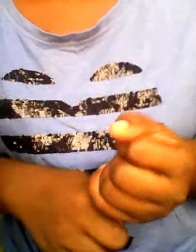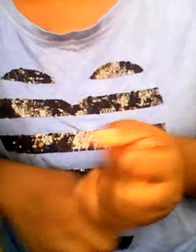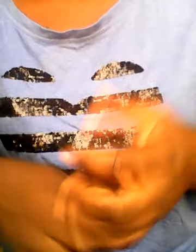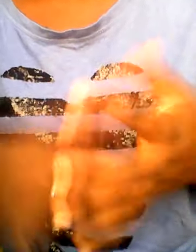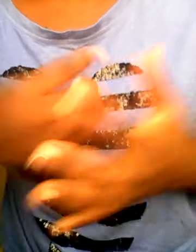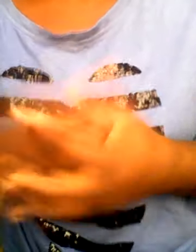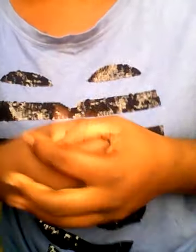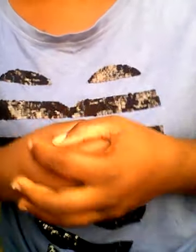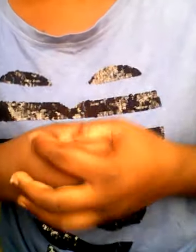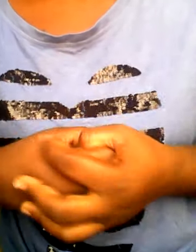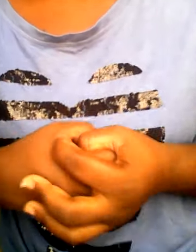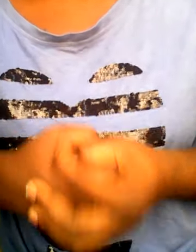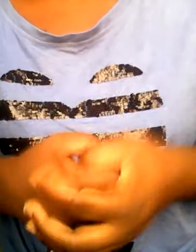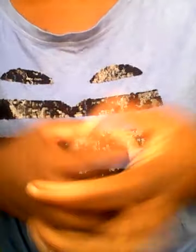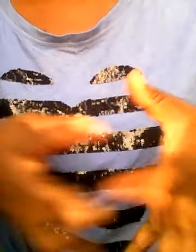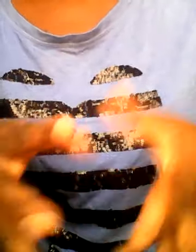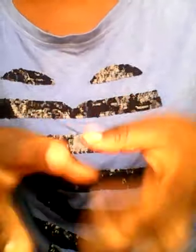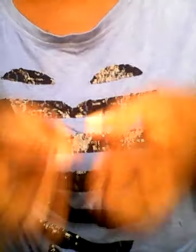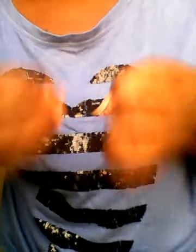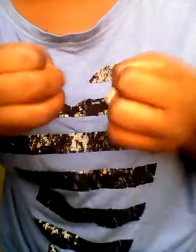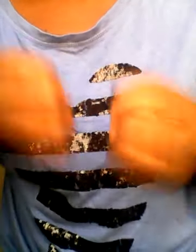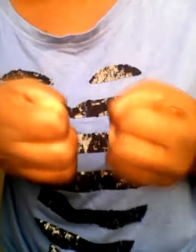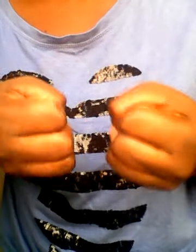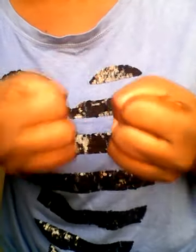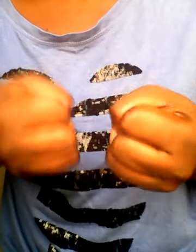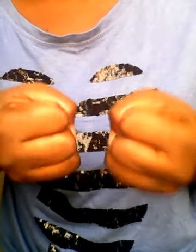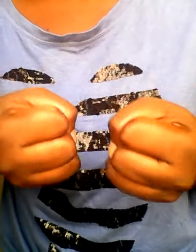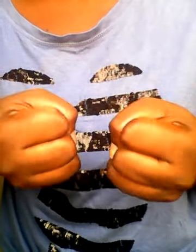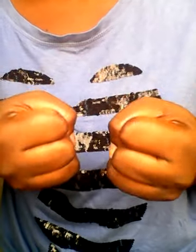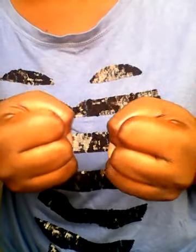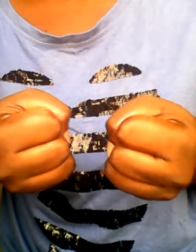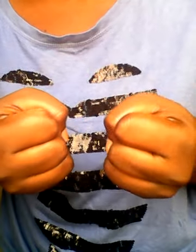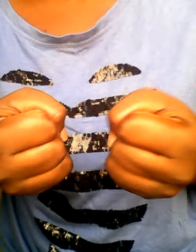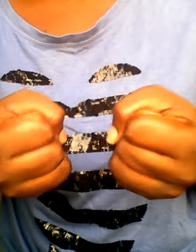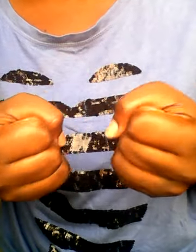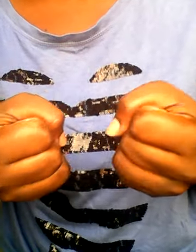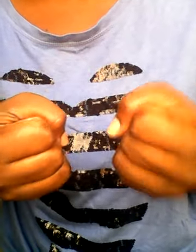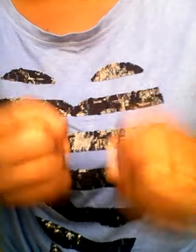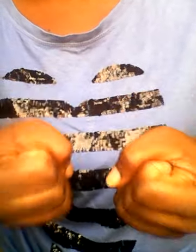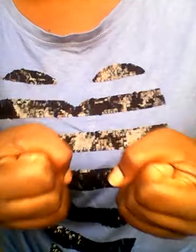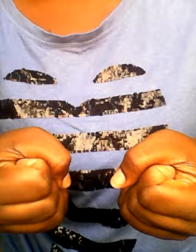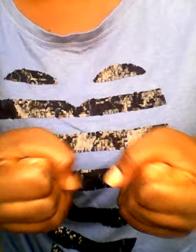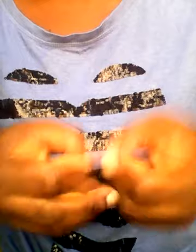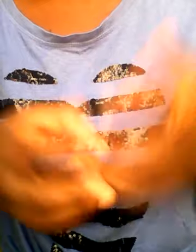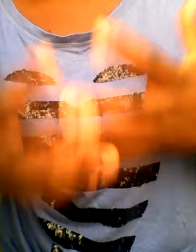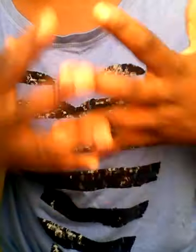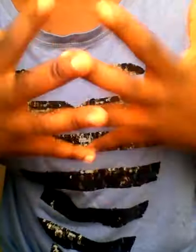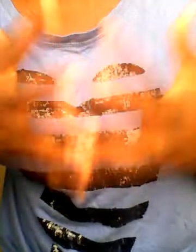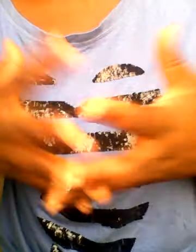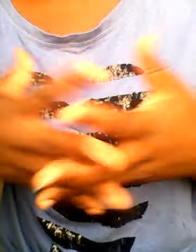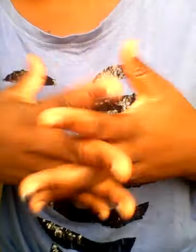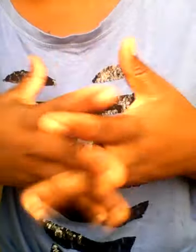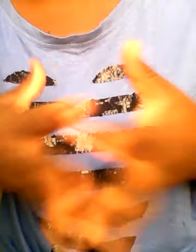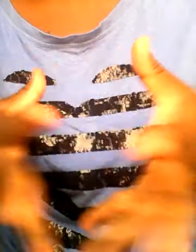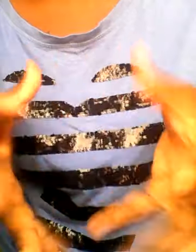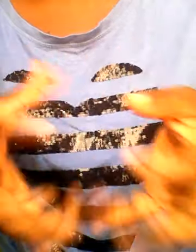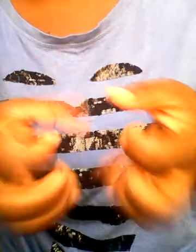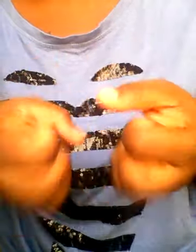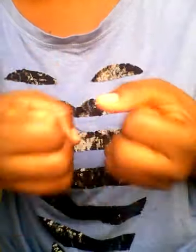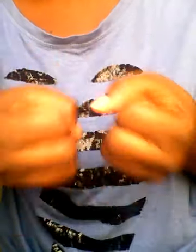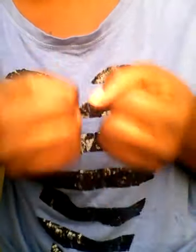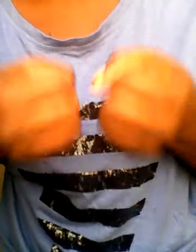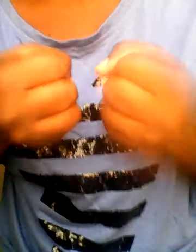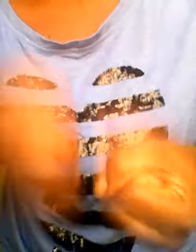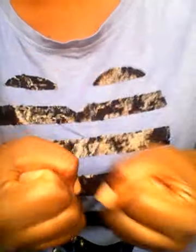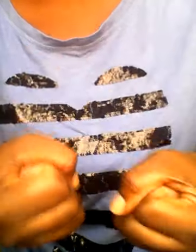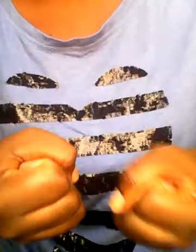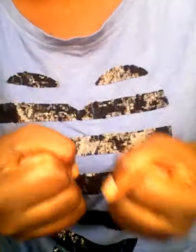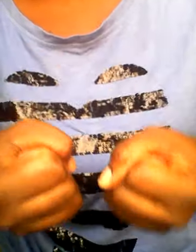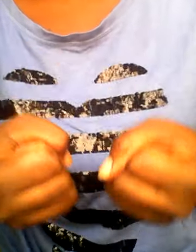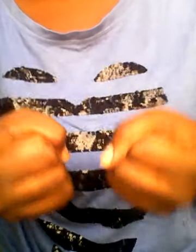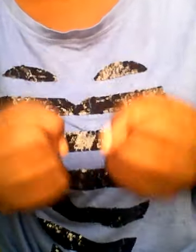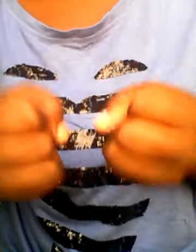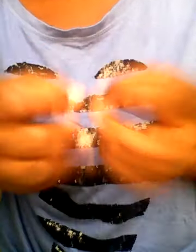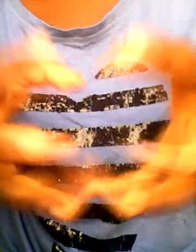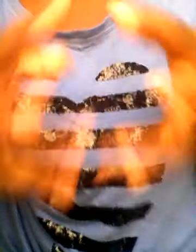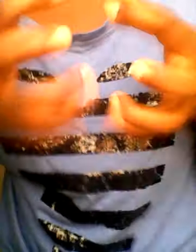l'eau chaude fait quoi l'eau chaude titille les filaires en fait si vous avez les filières dans le corps l'eau chaude va les exciter ça va les